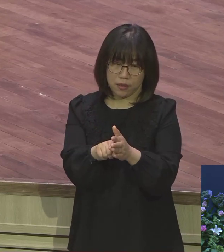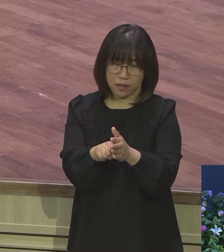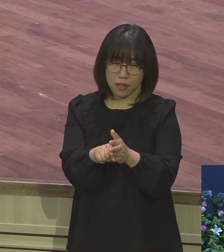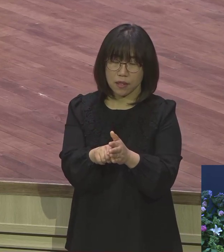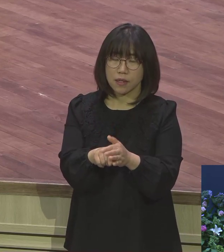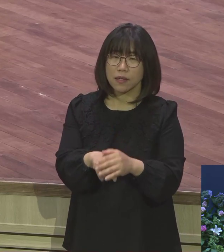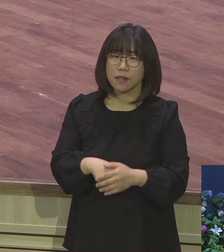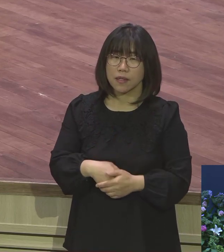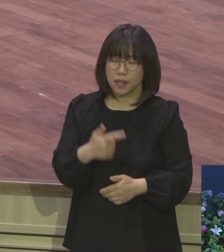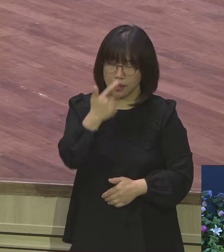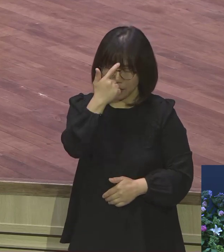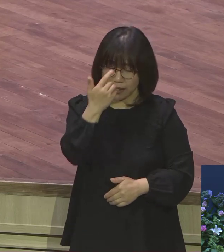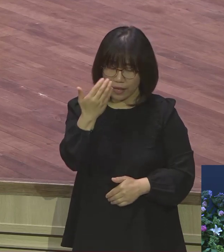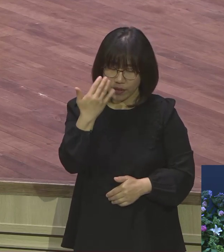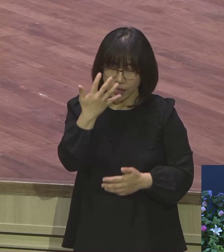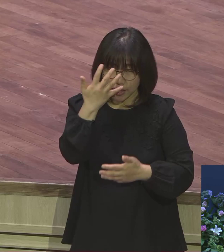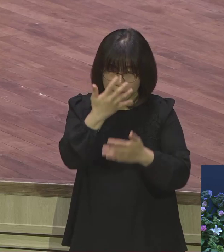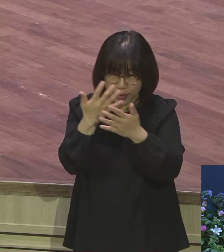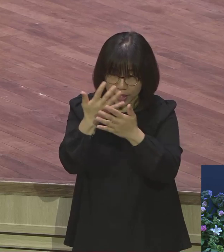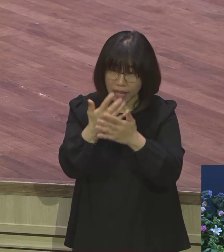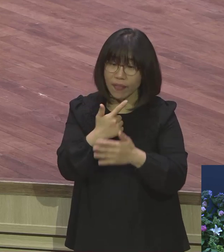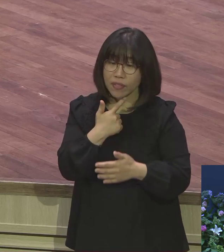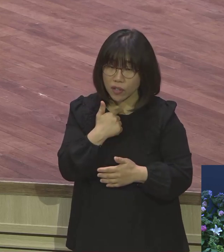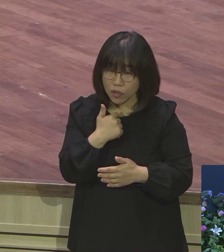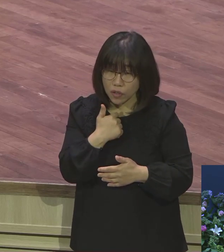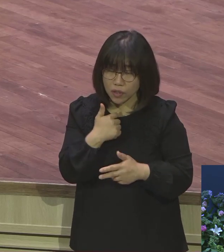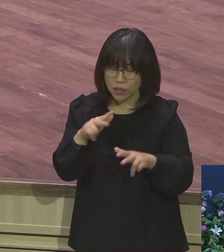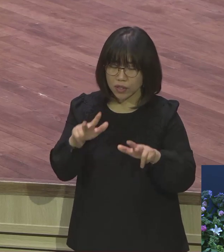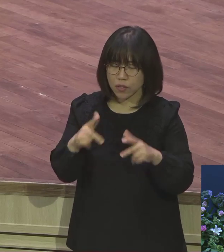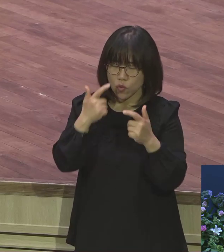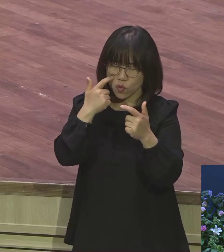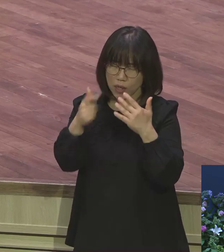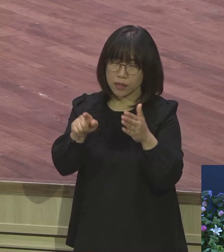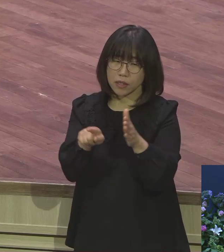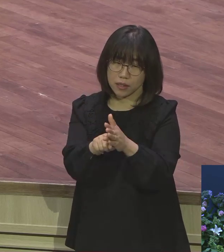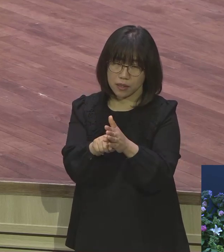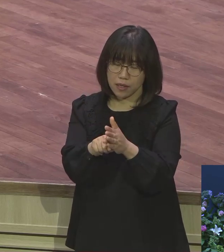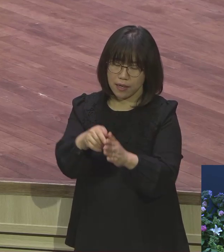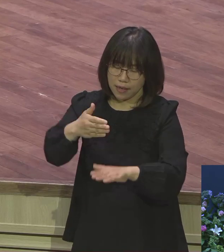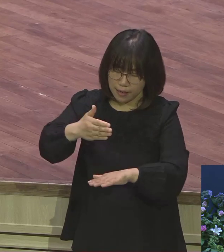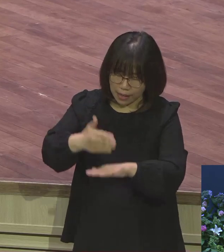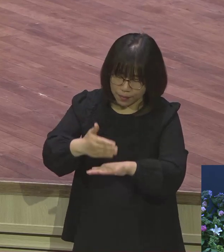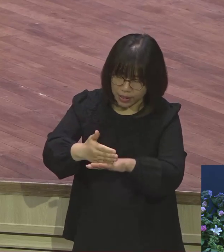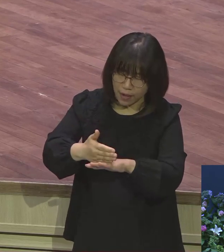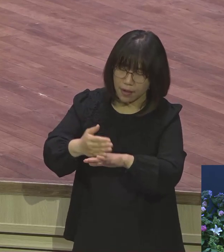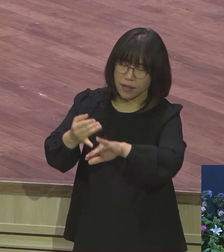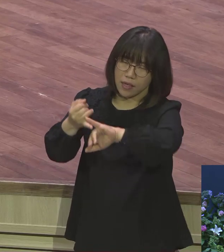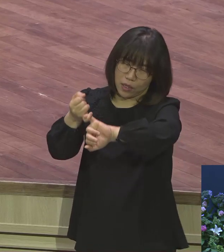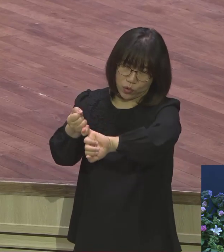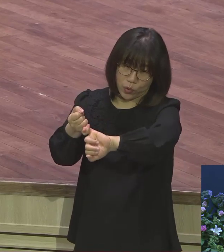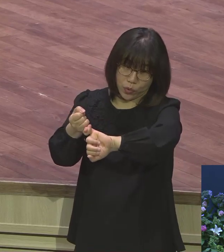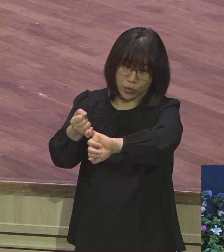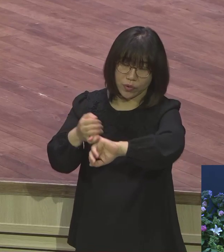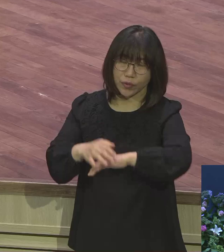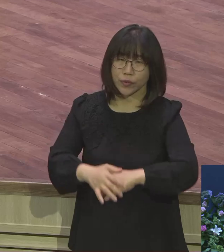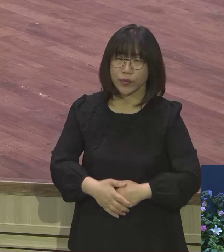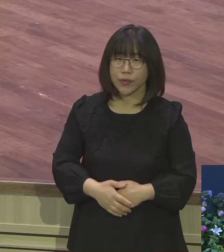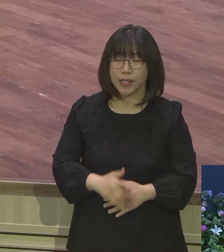전에 없었던 믿음과 확신을 가지고 감사의 서운을 한 겁니다 이게 야곱이 이 한 서운의